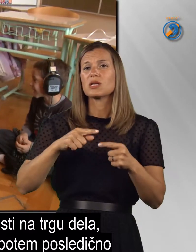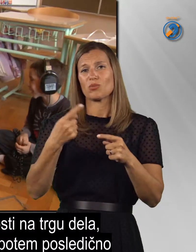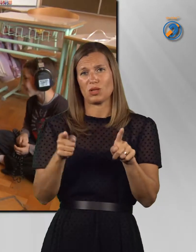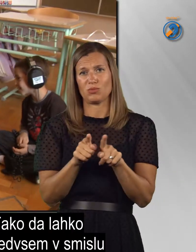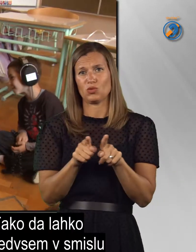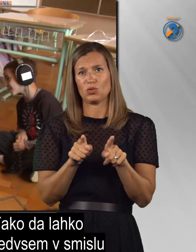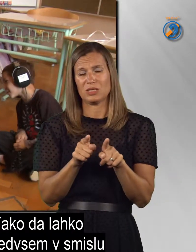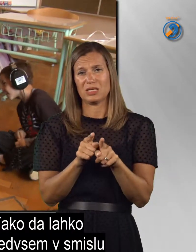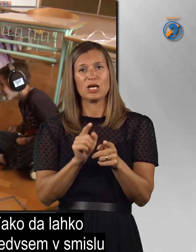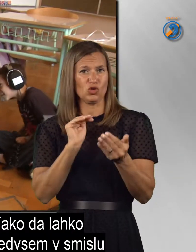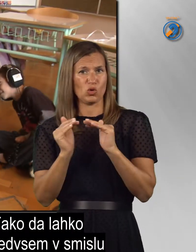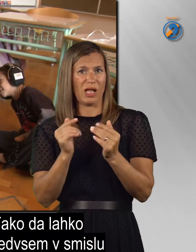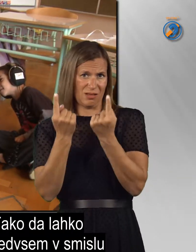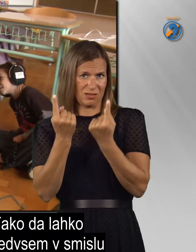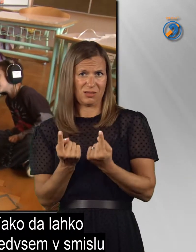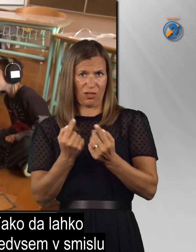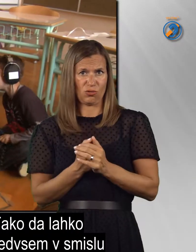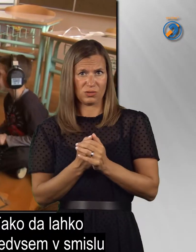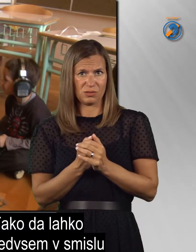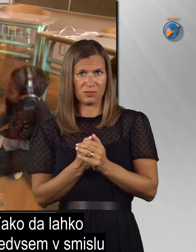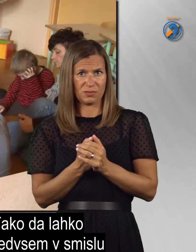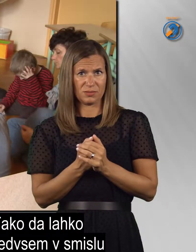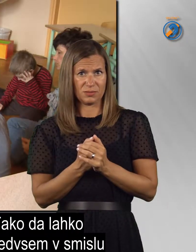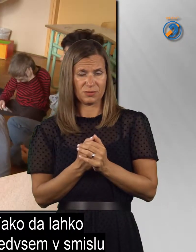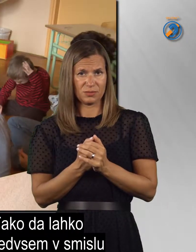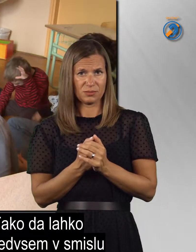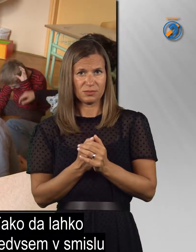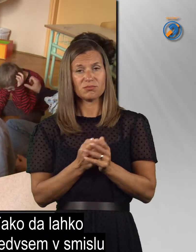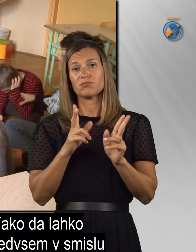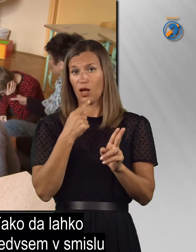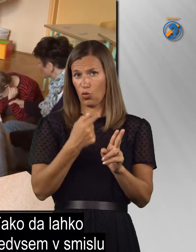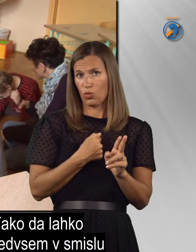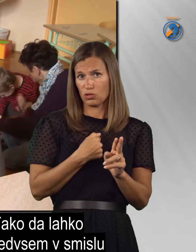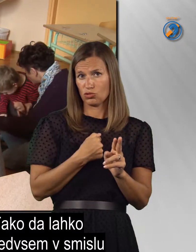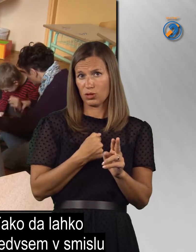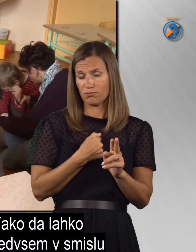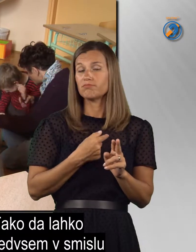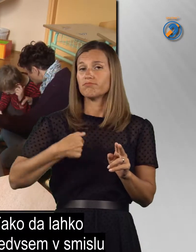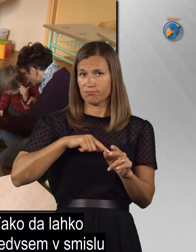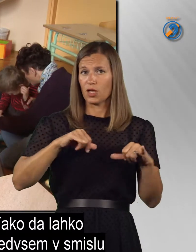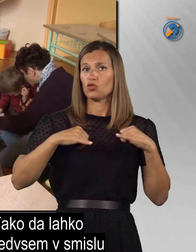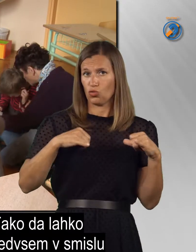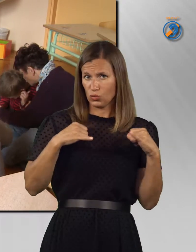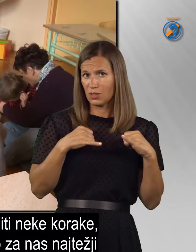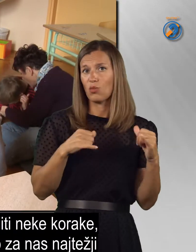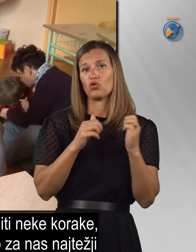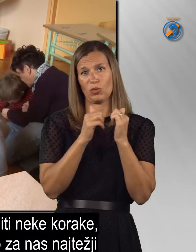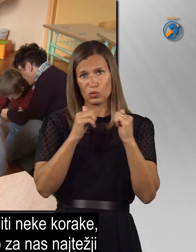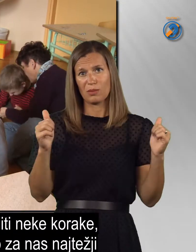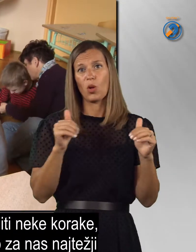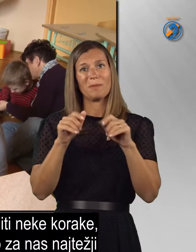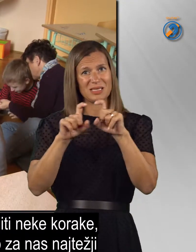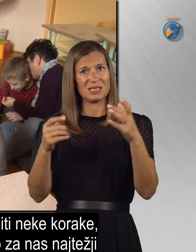poslednjem tudi socialni status. Tako da lahko rečem, da se trudimo predvsem v zmislu za